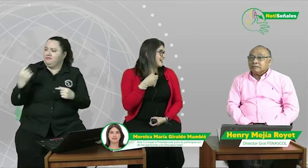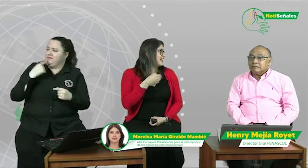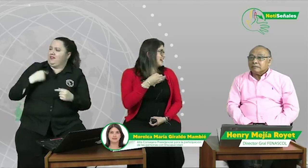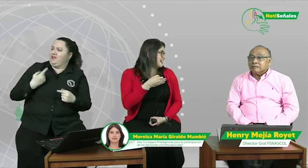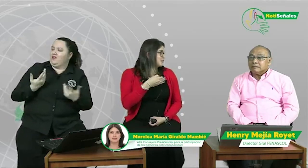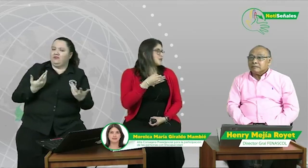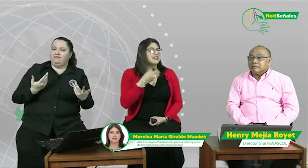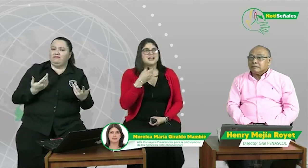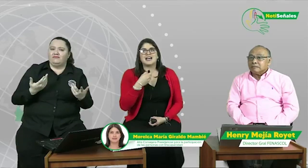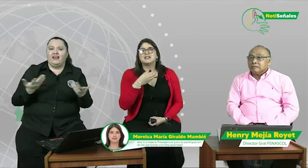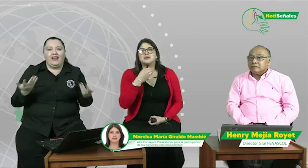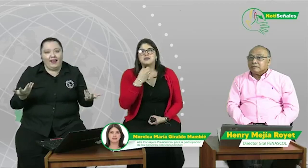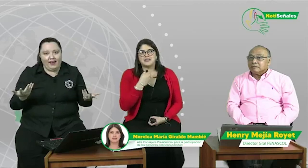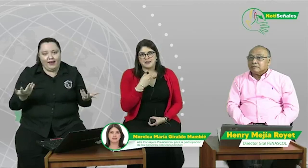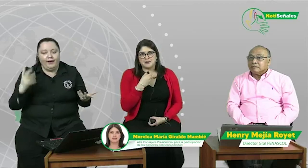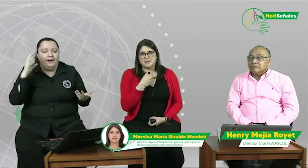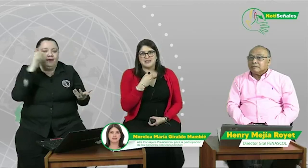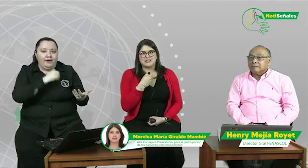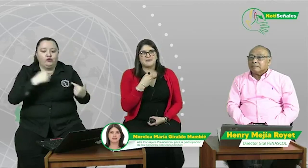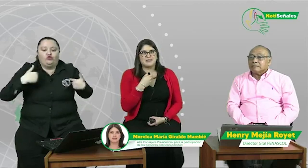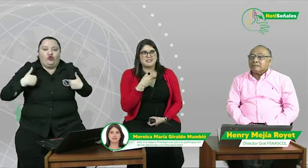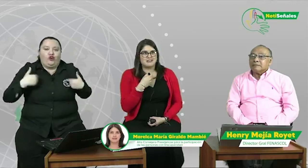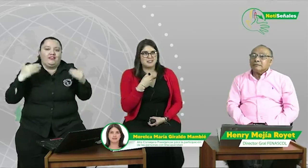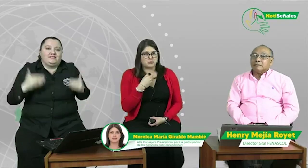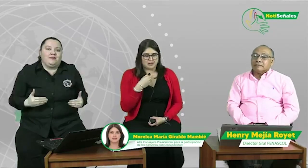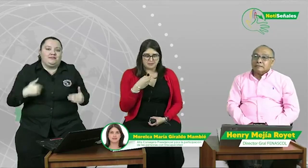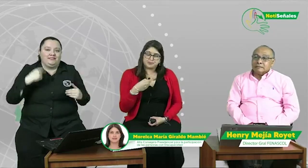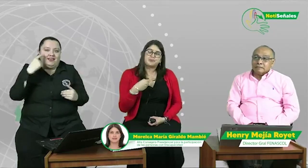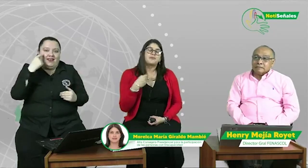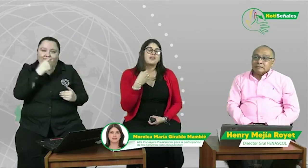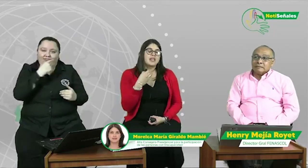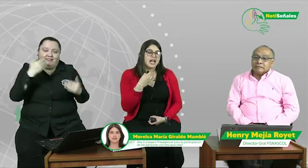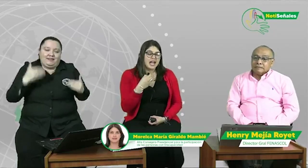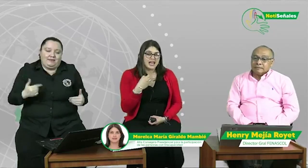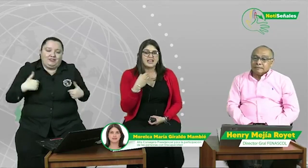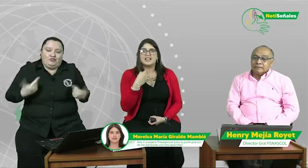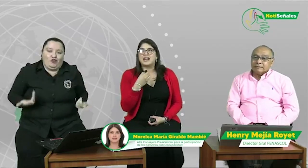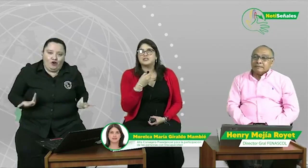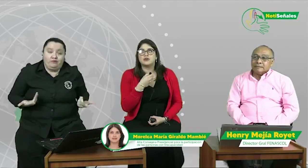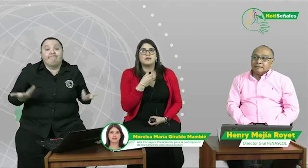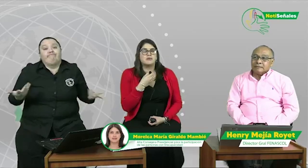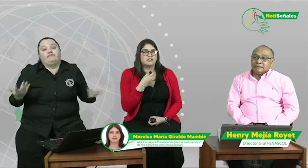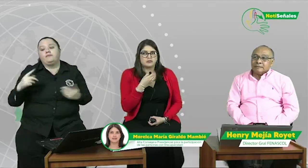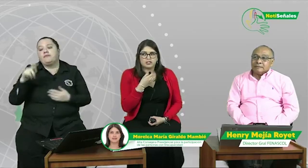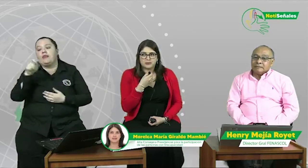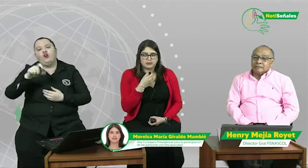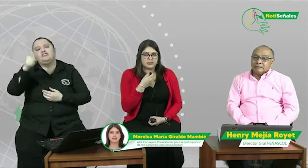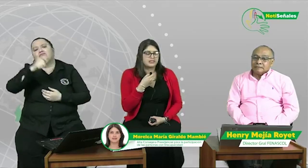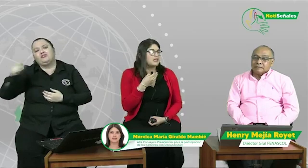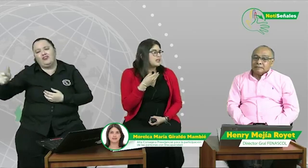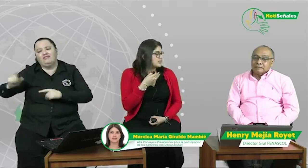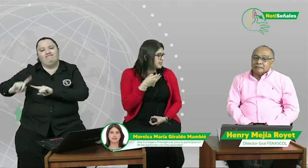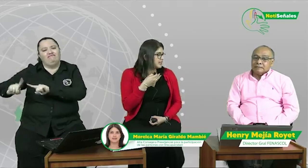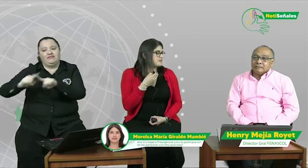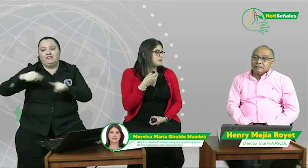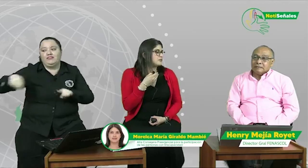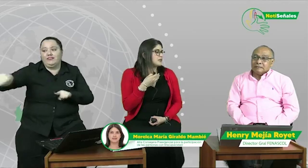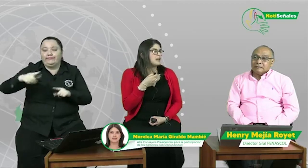Eso en el caso de mi discapacidad visual. En el caso de muchas otras personas, seguimos